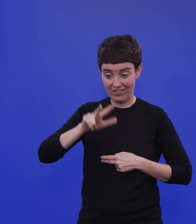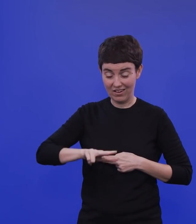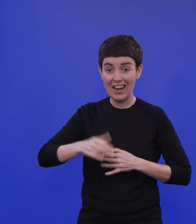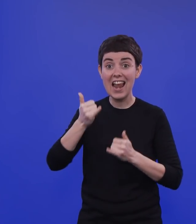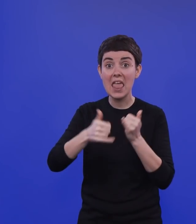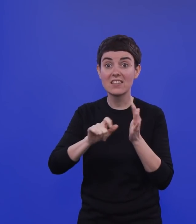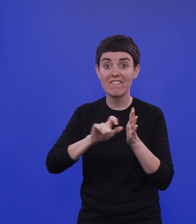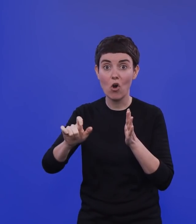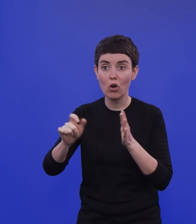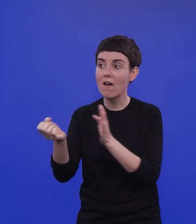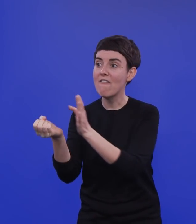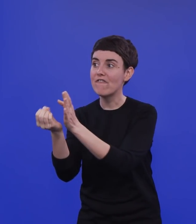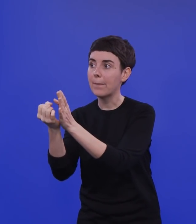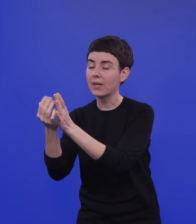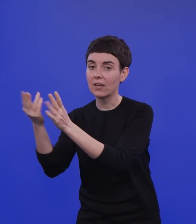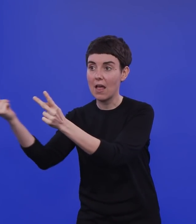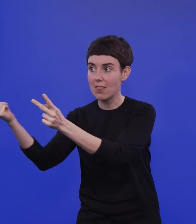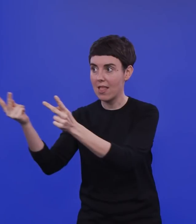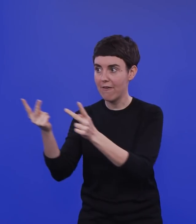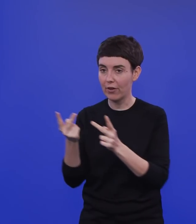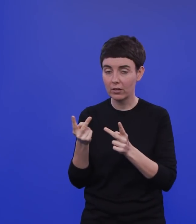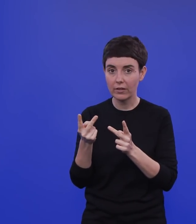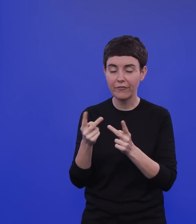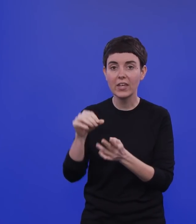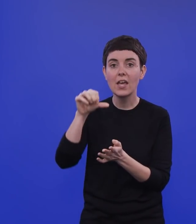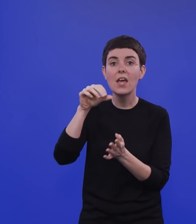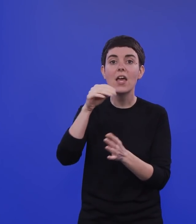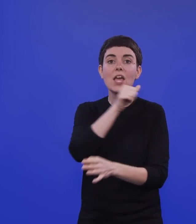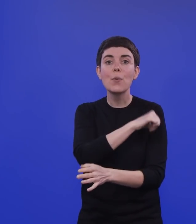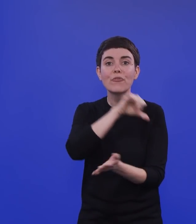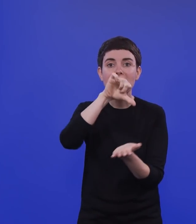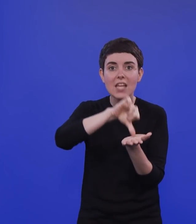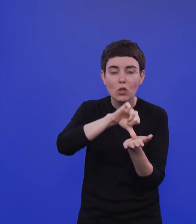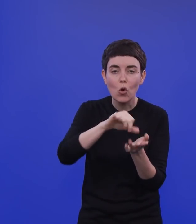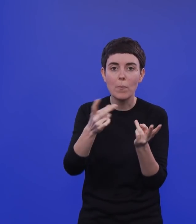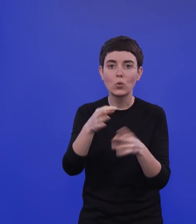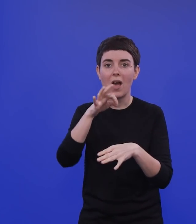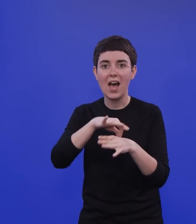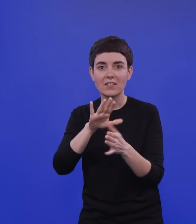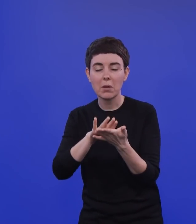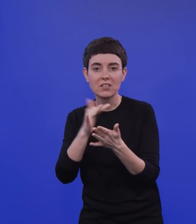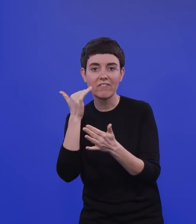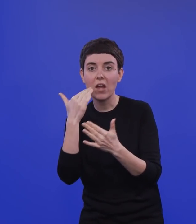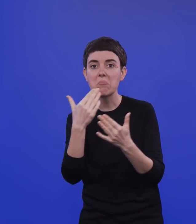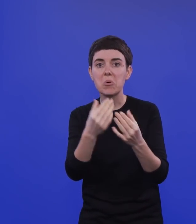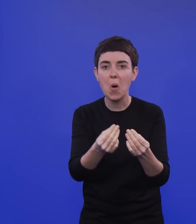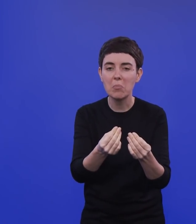wird. Und dass sie dann erst im Impfzentrum oder in der Arztpraxis dann doch in der zweiten oder sogar dritten Woche des